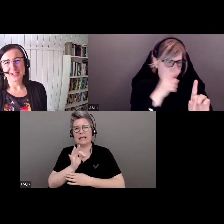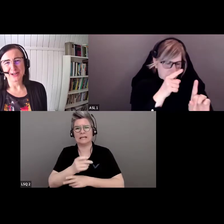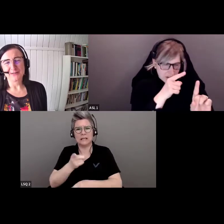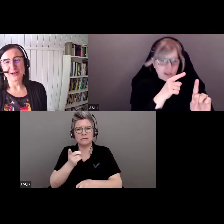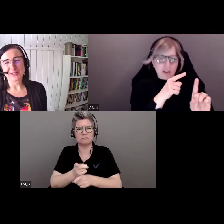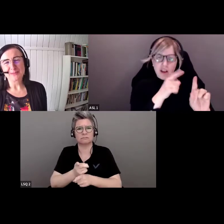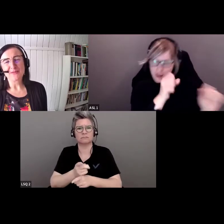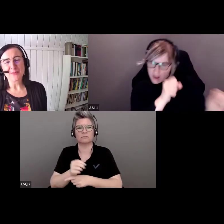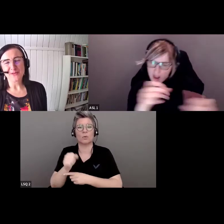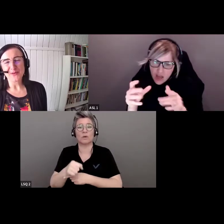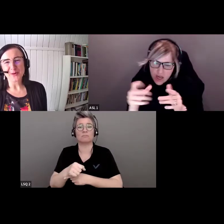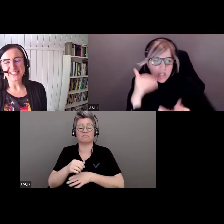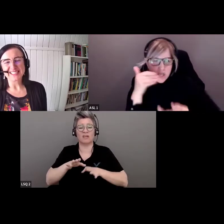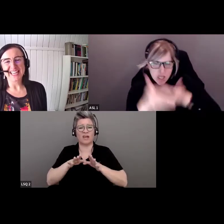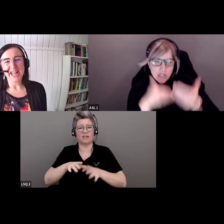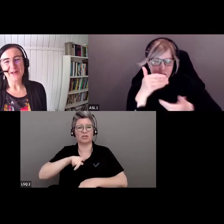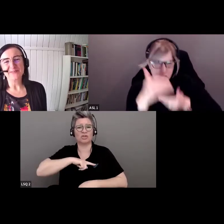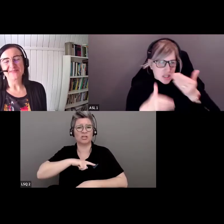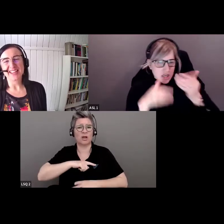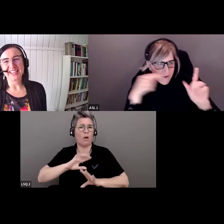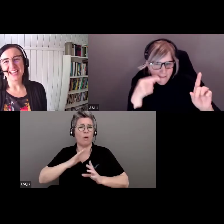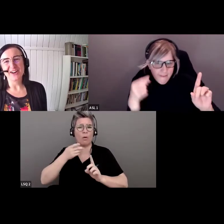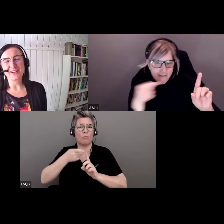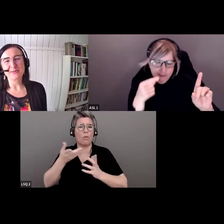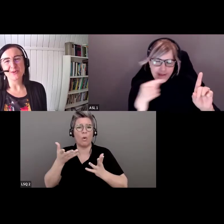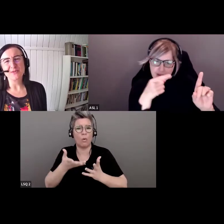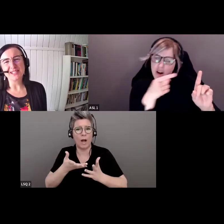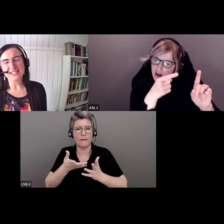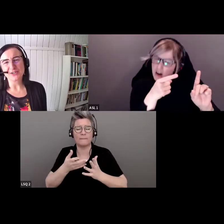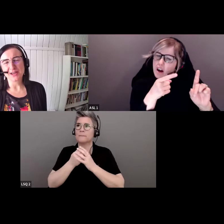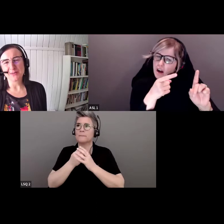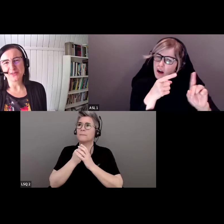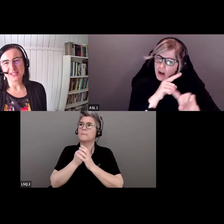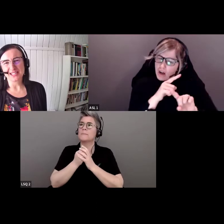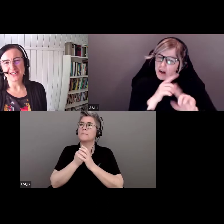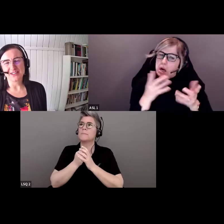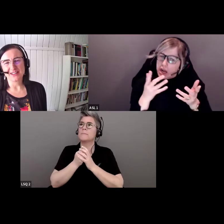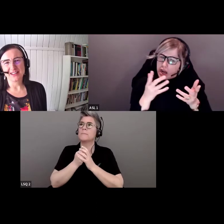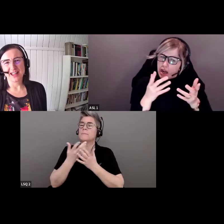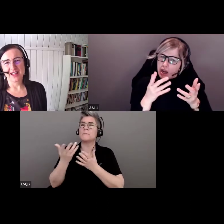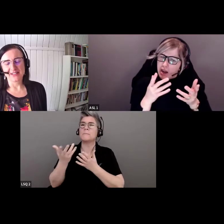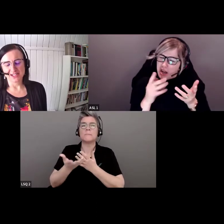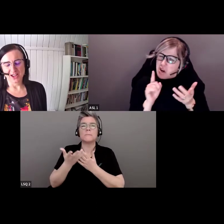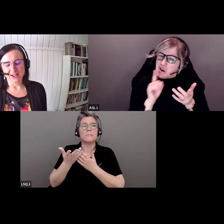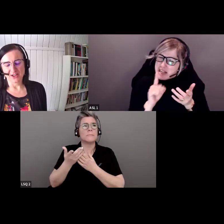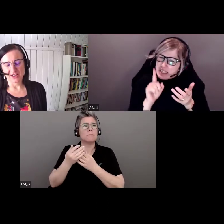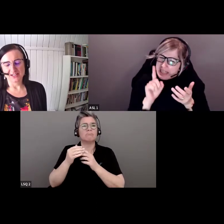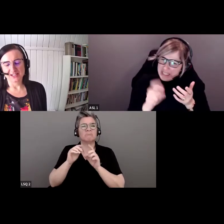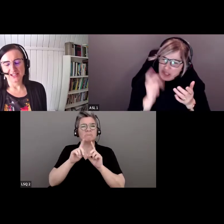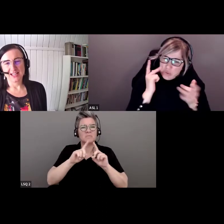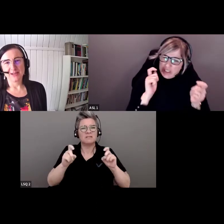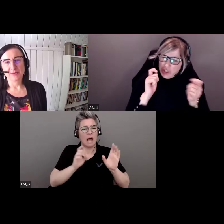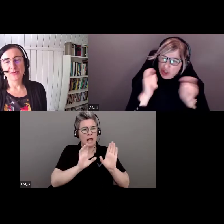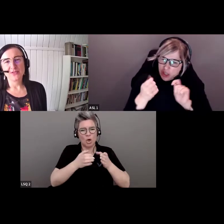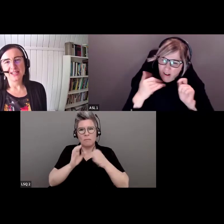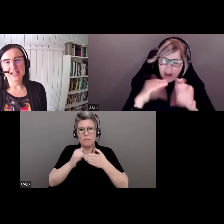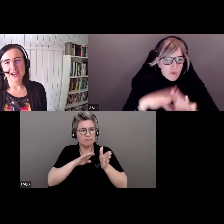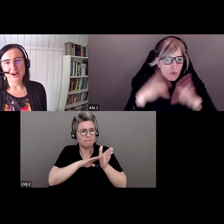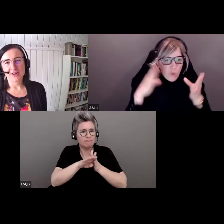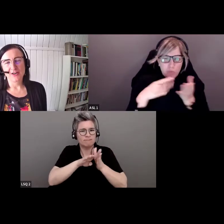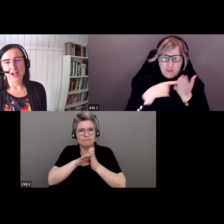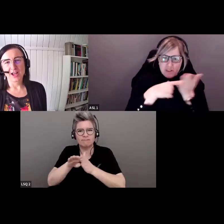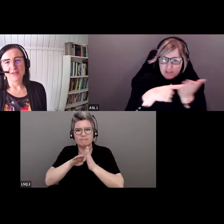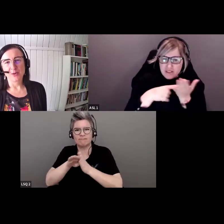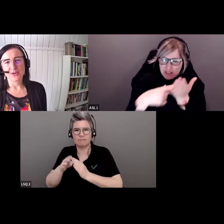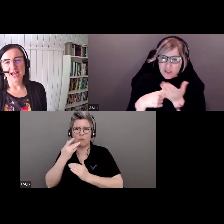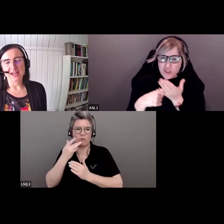stratégie est axée sur l'amélioration dans des domaines où on veut faire des